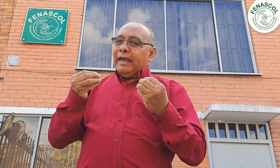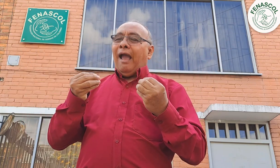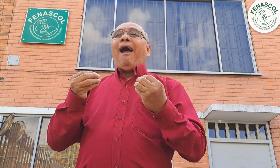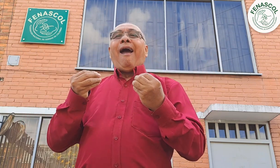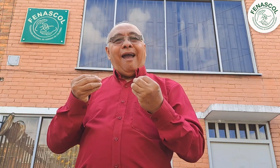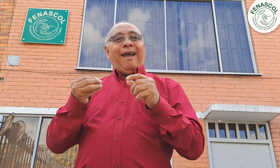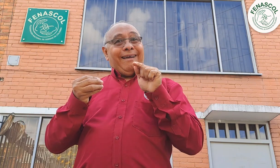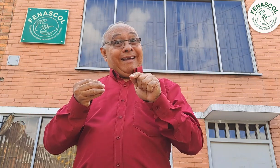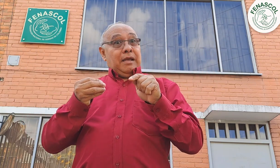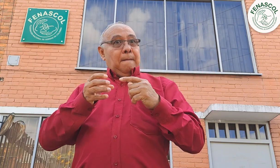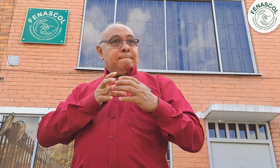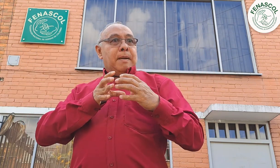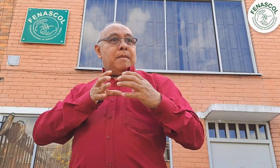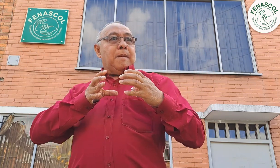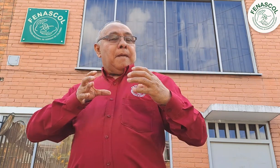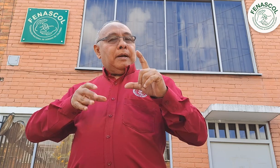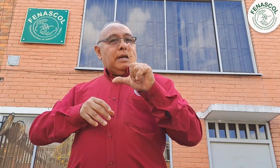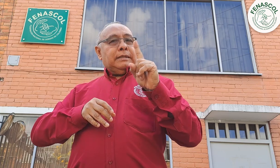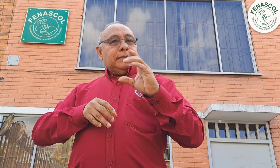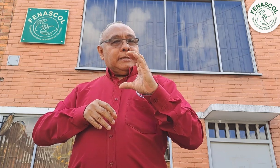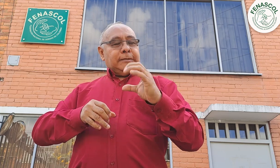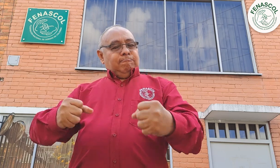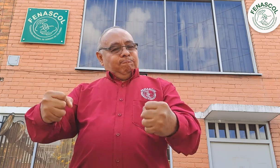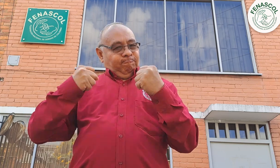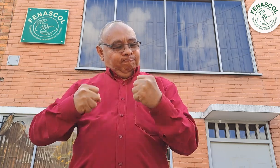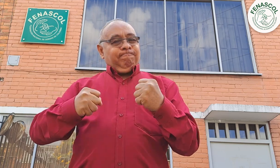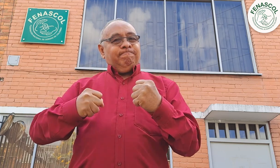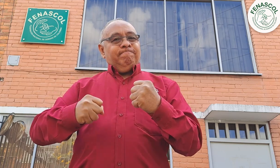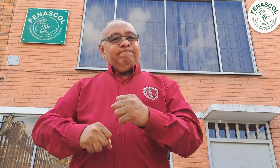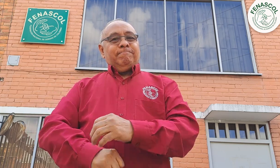fomento, divulgación y consolidación de la lengua de señas desde la misma comunidad.